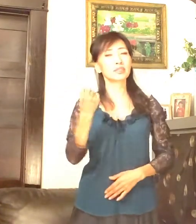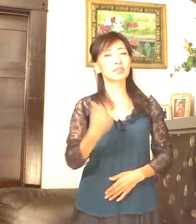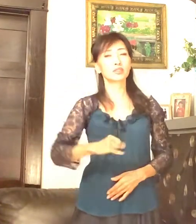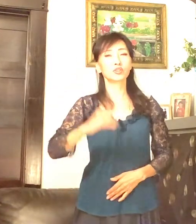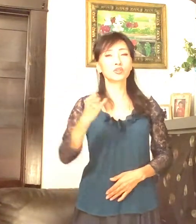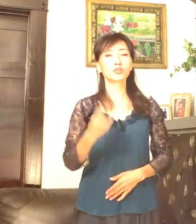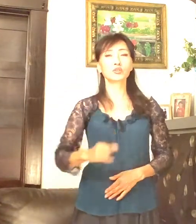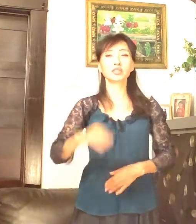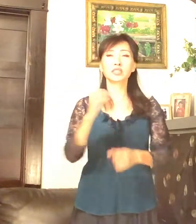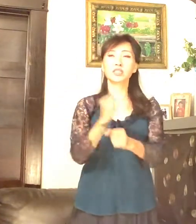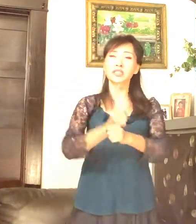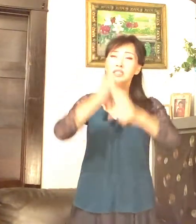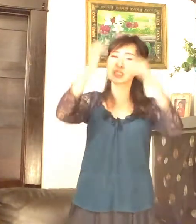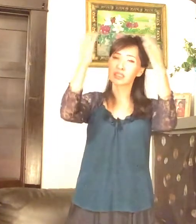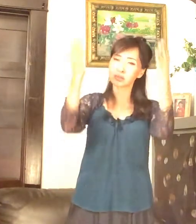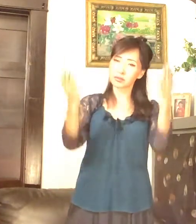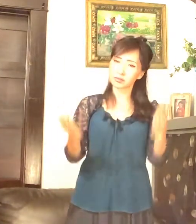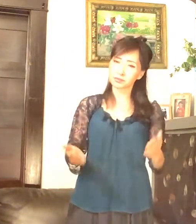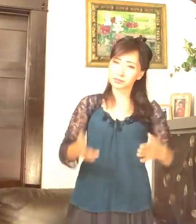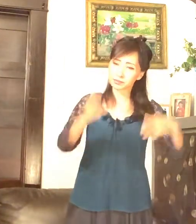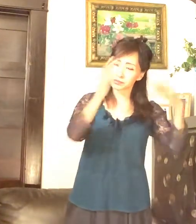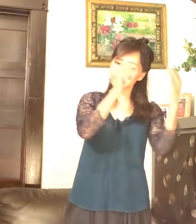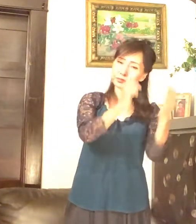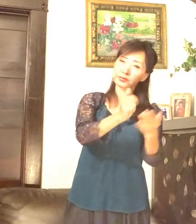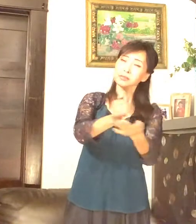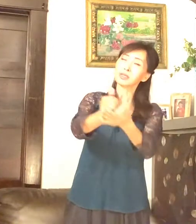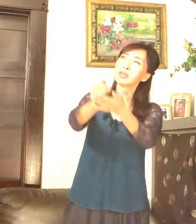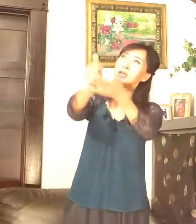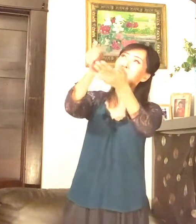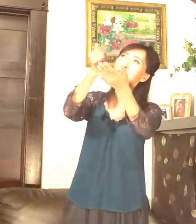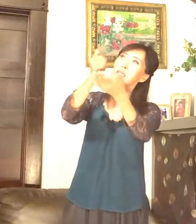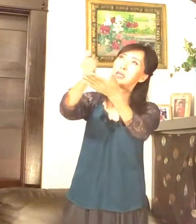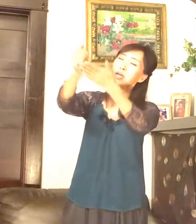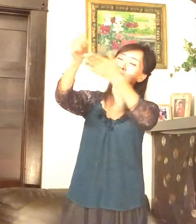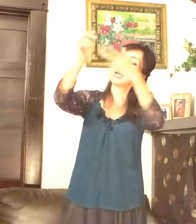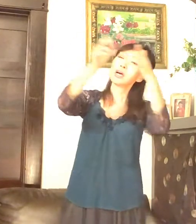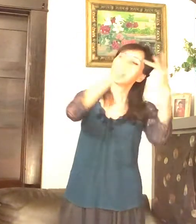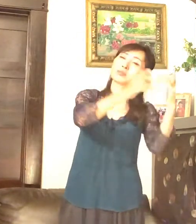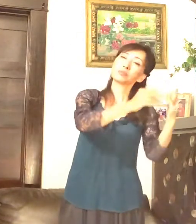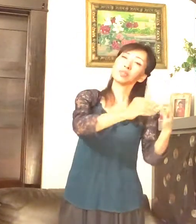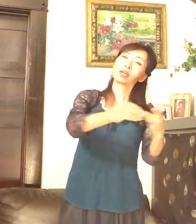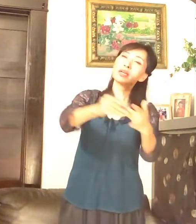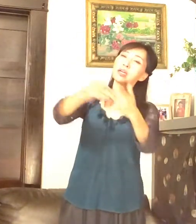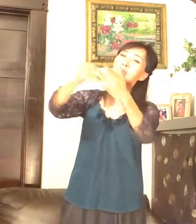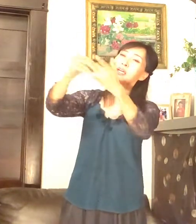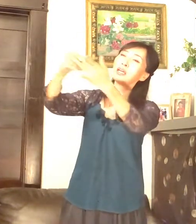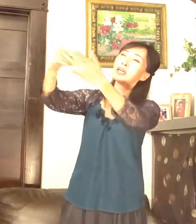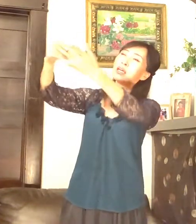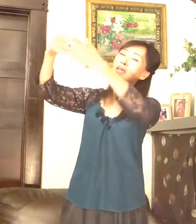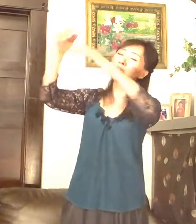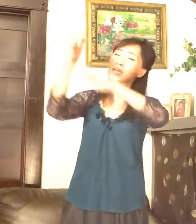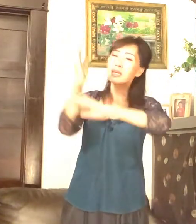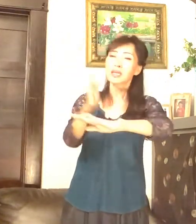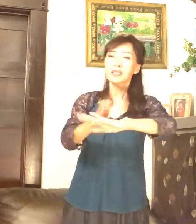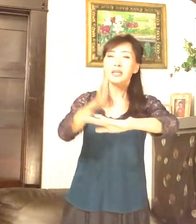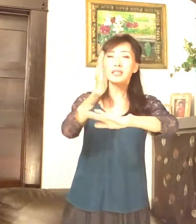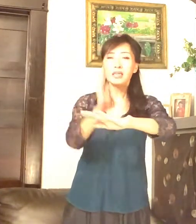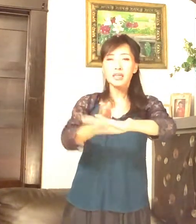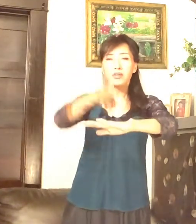주님 택하심 감사해 날 자녀